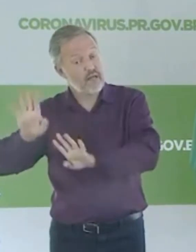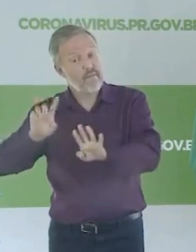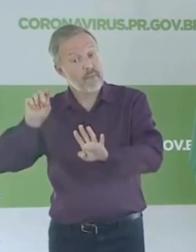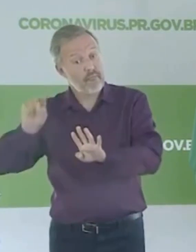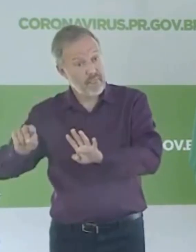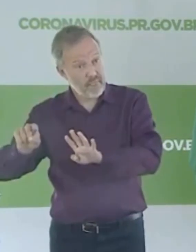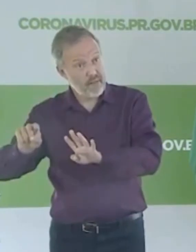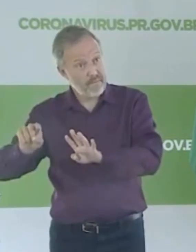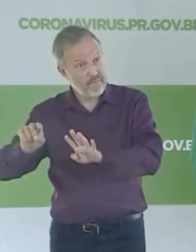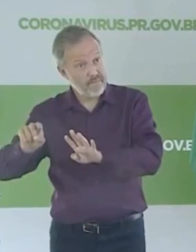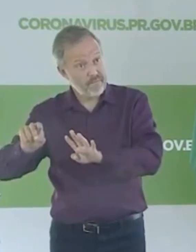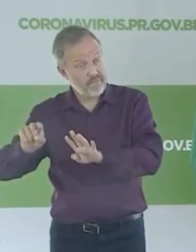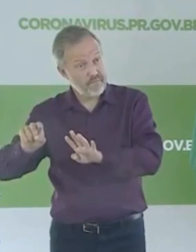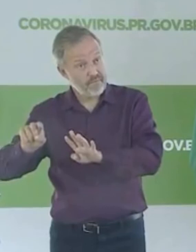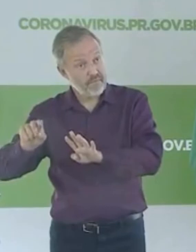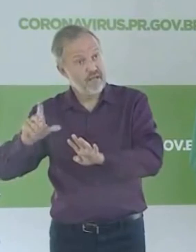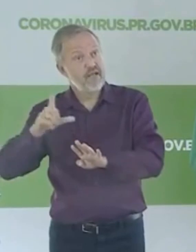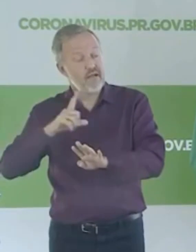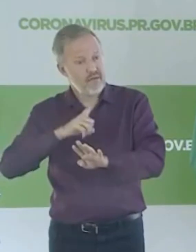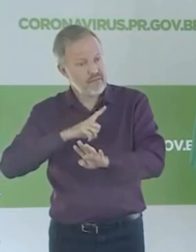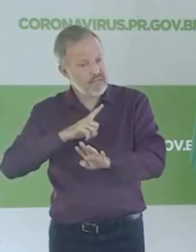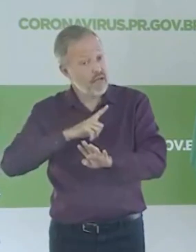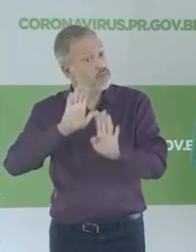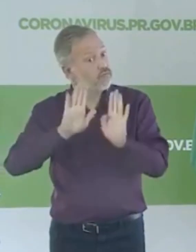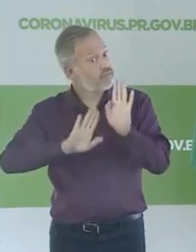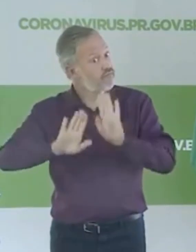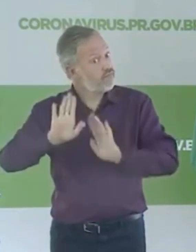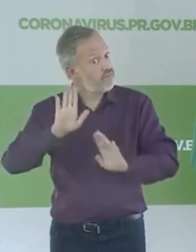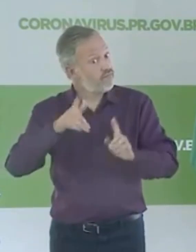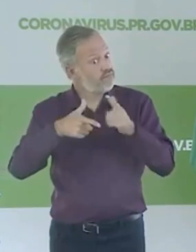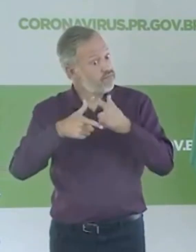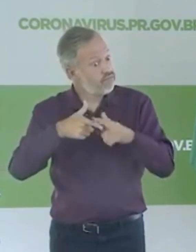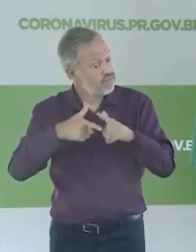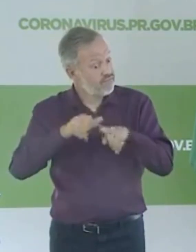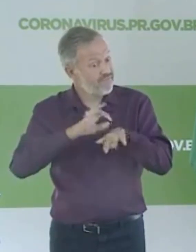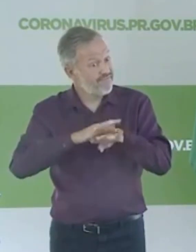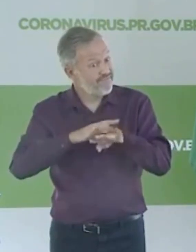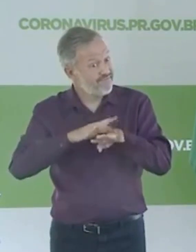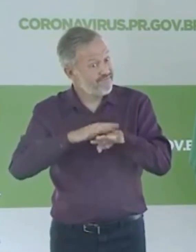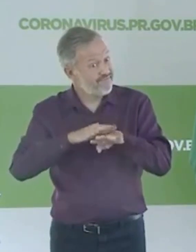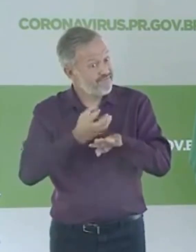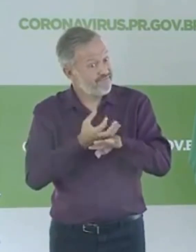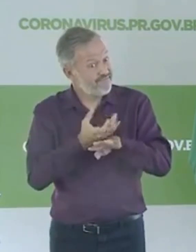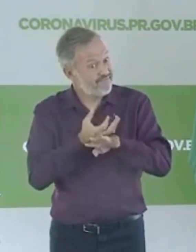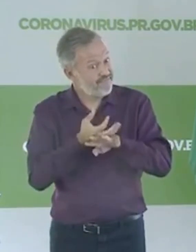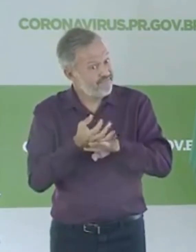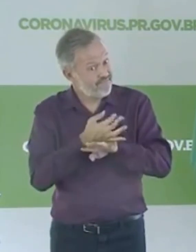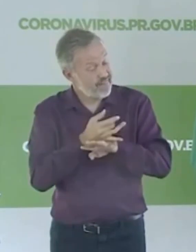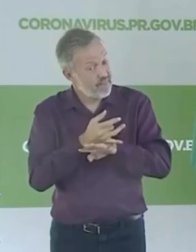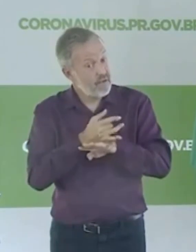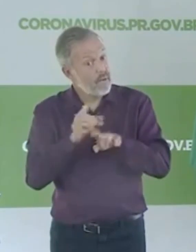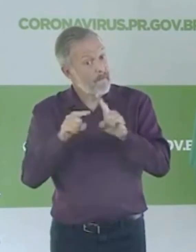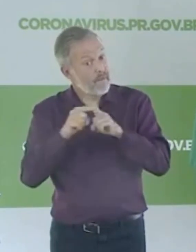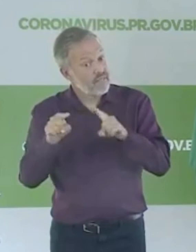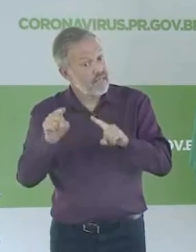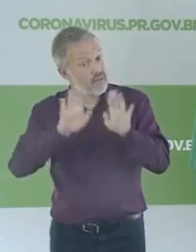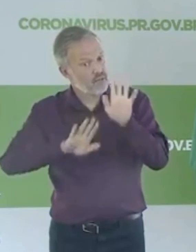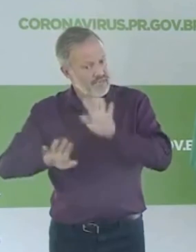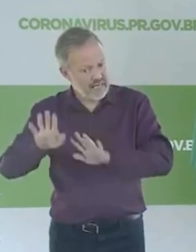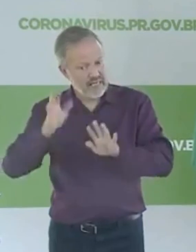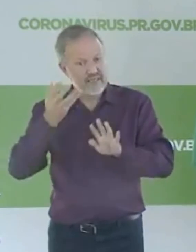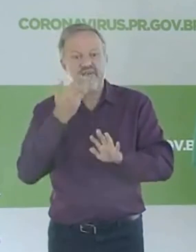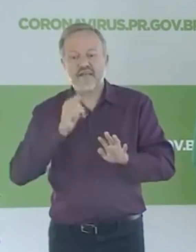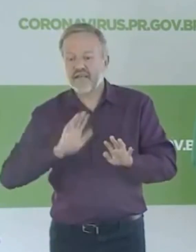inflamável, daqui a pouco nós temos um problema de queimadura maior que do coronavírus, então é importante não deixar perto de crianças,